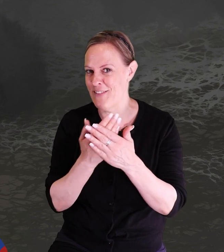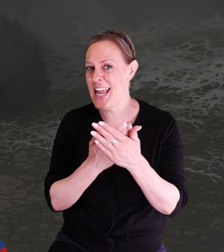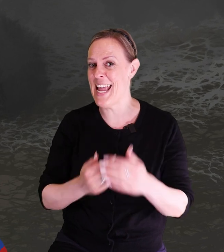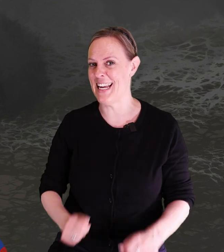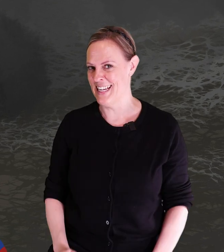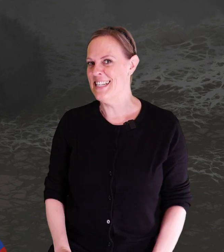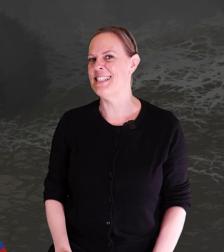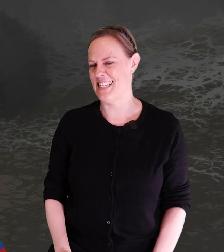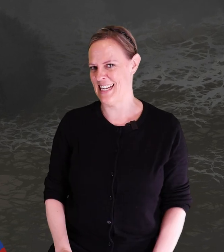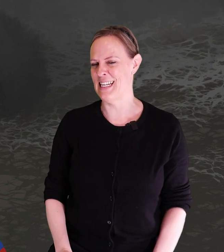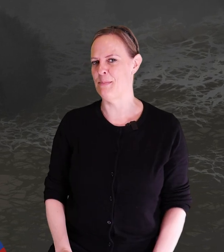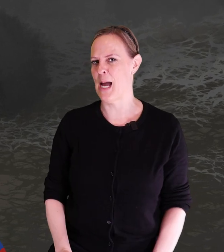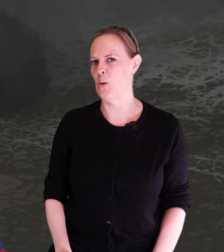väg, säger lilla Miao.